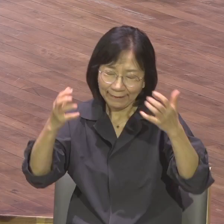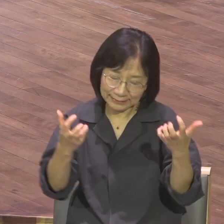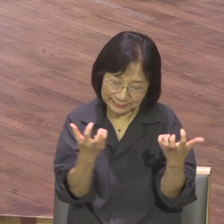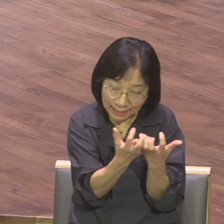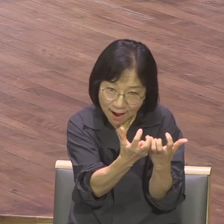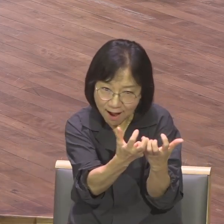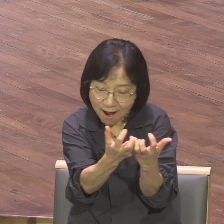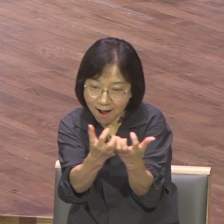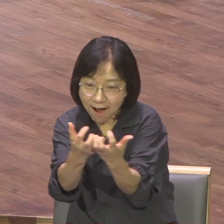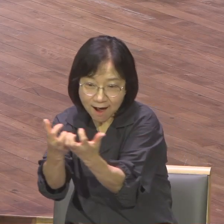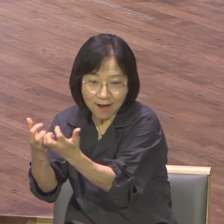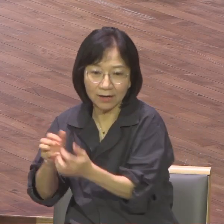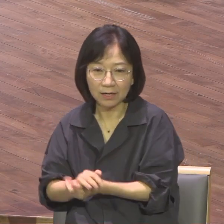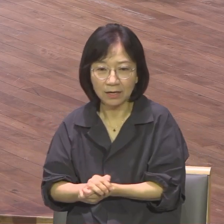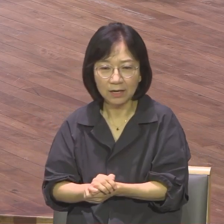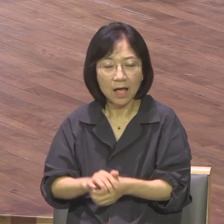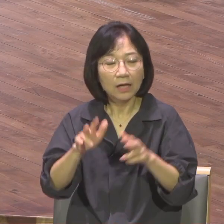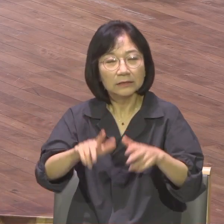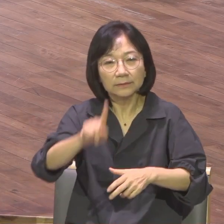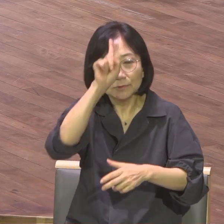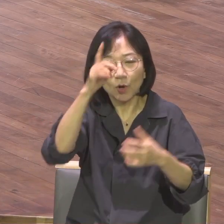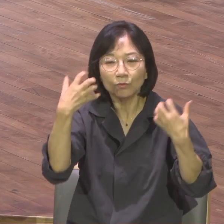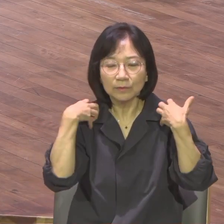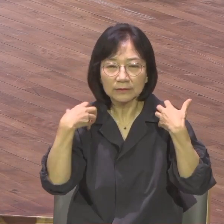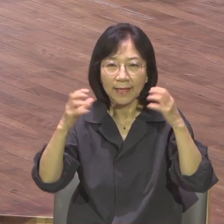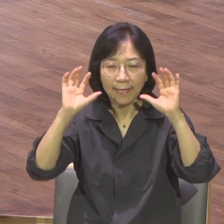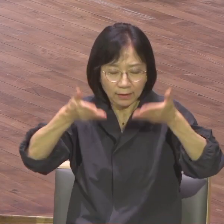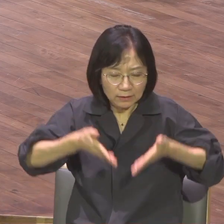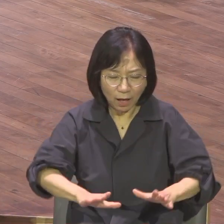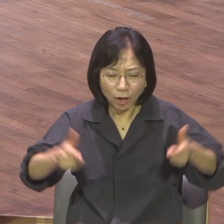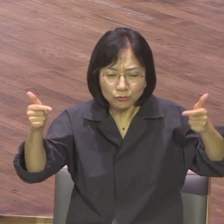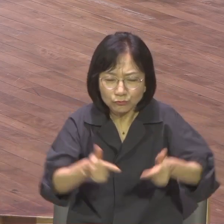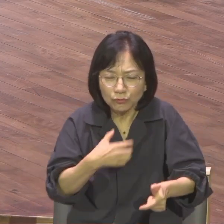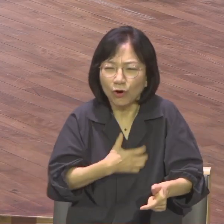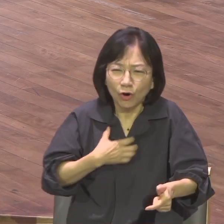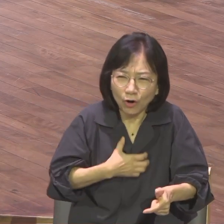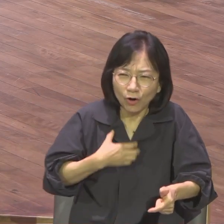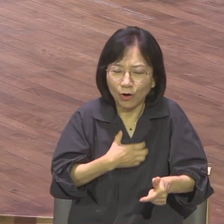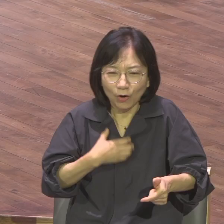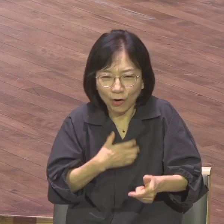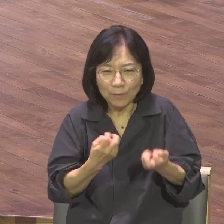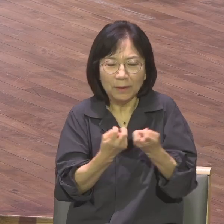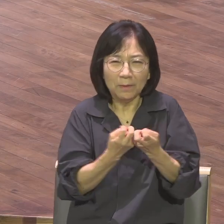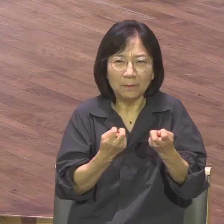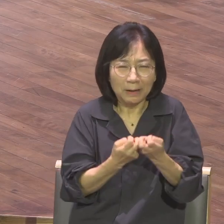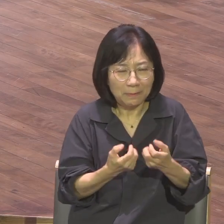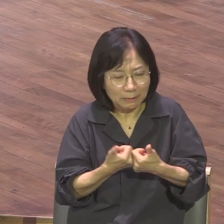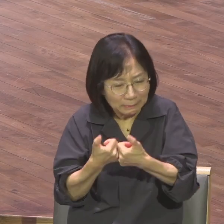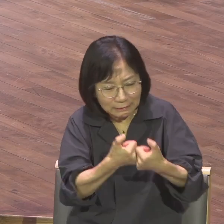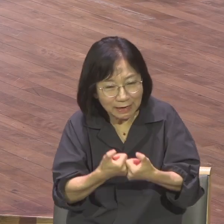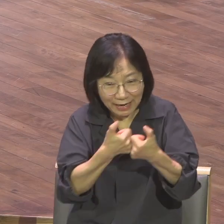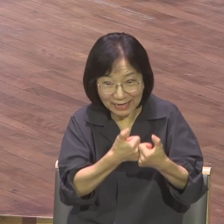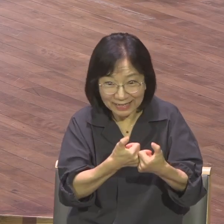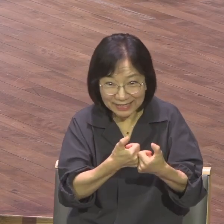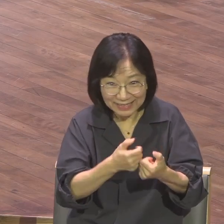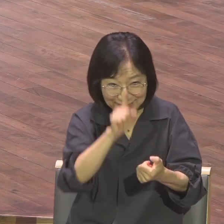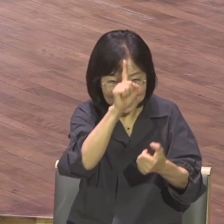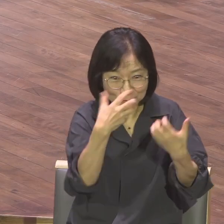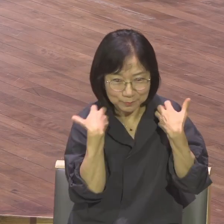지금 나라에서는 조출산이라고 지금 난리가 나고 막 대책을 세우고 국가위원회를 형성해서 지금 국가가 소멸 위기라고 난리